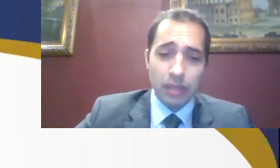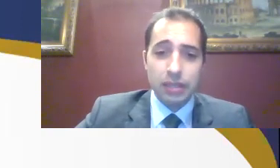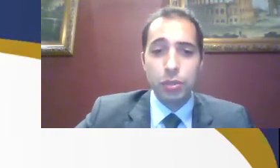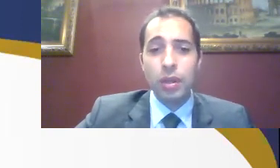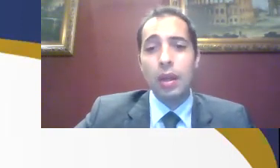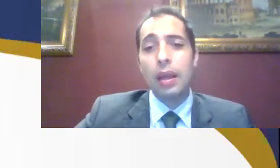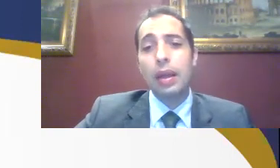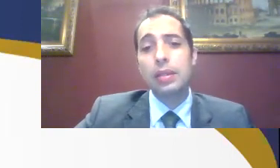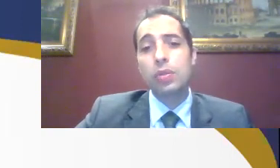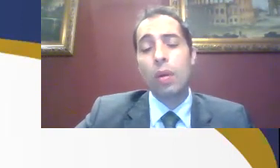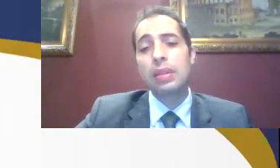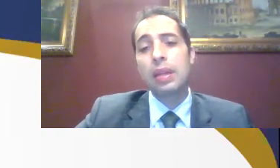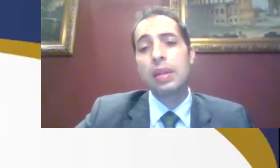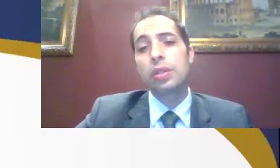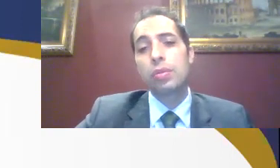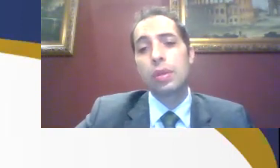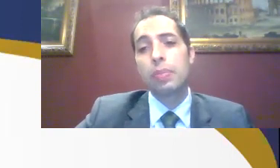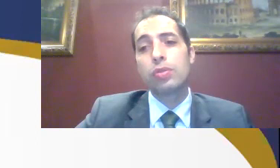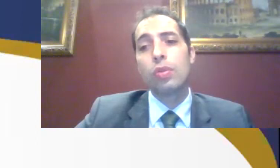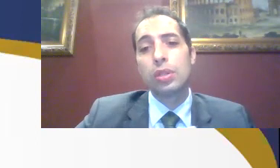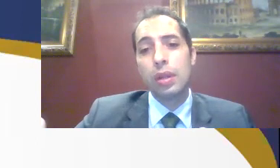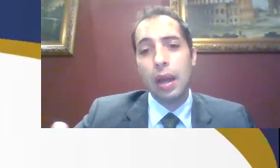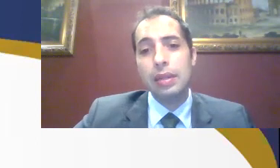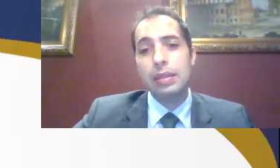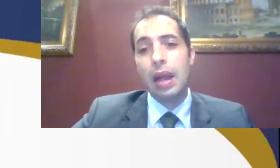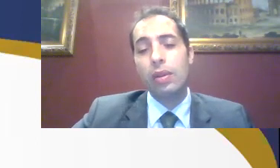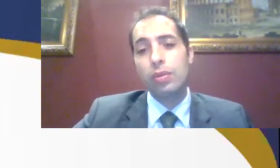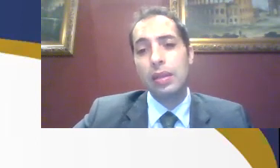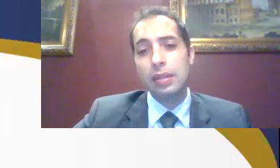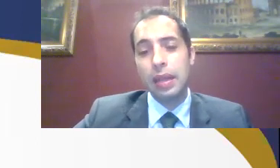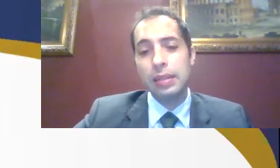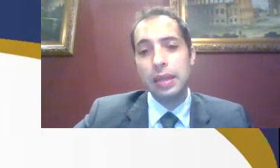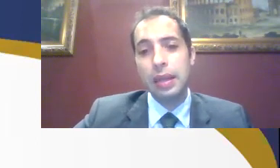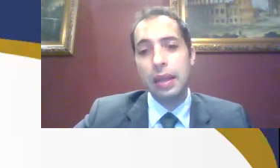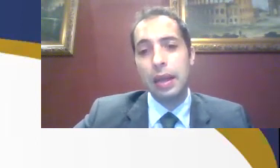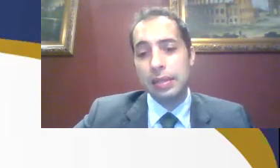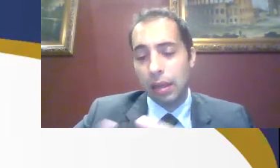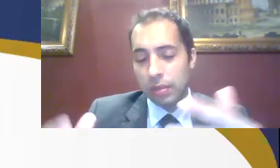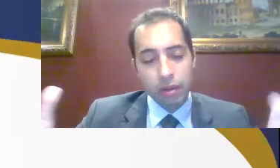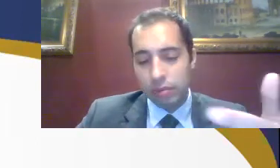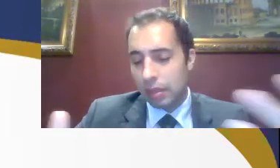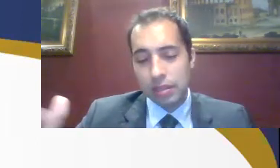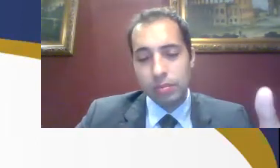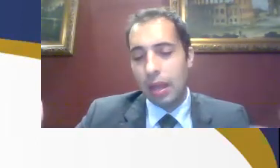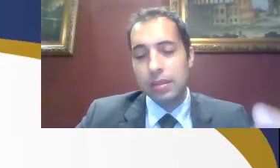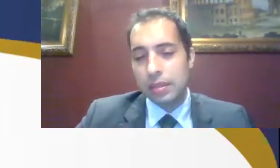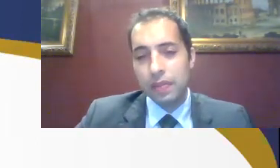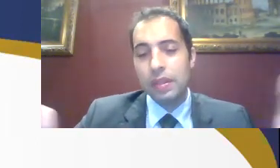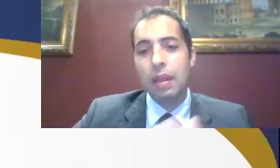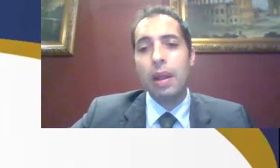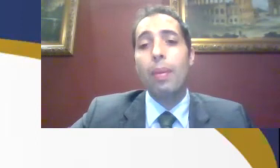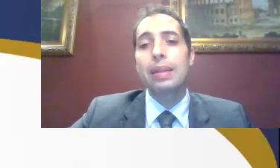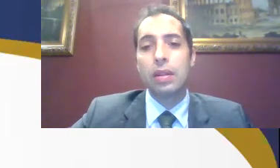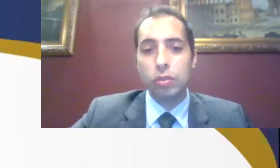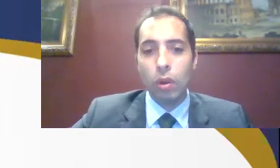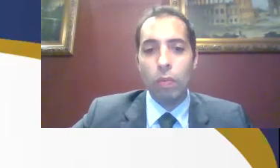na verdade, feminicídio. Esse homem teria dito que pessoas adentraram a sua residência, teriam tentado assaltar a residência,